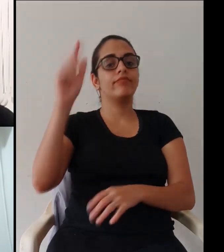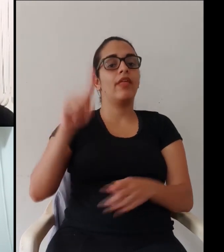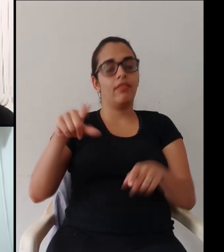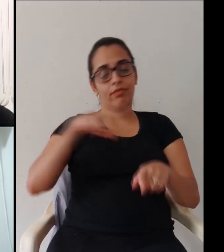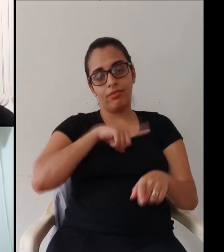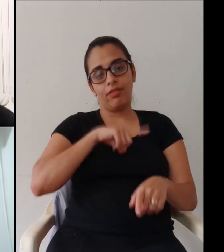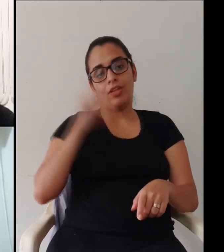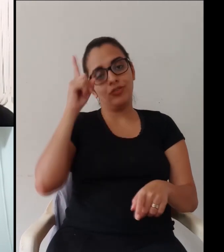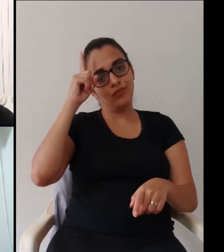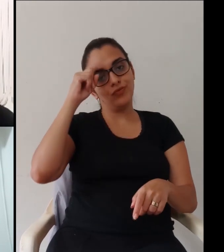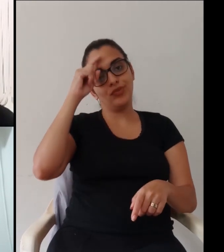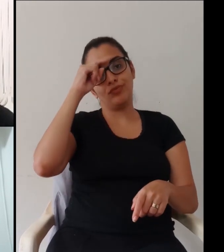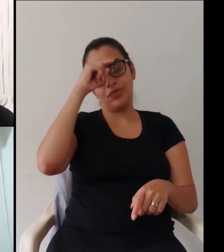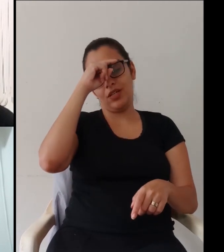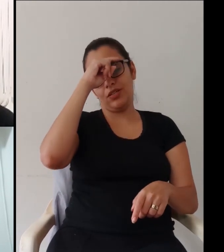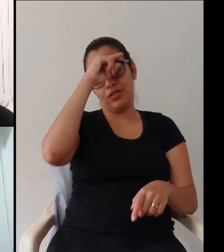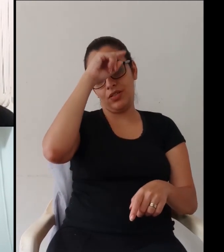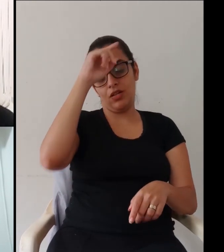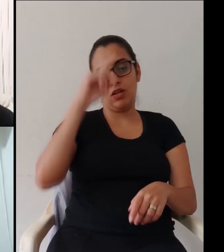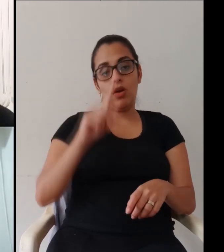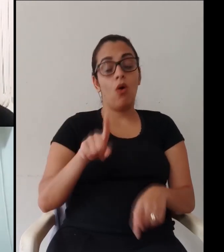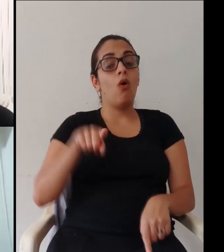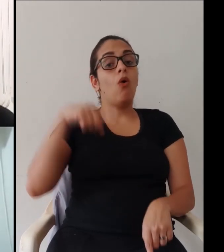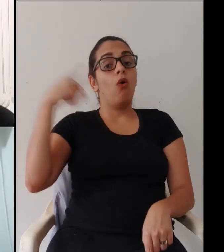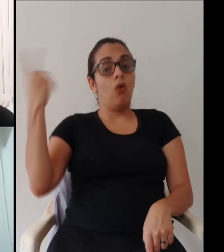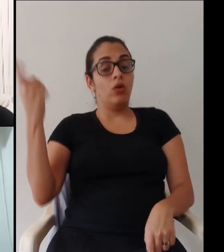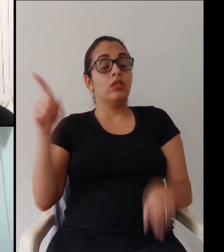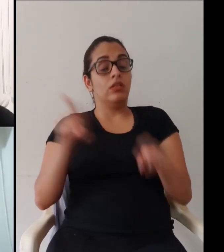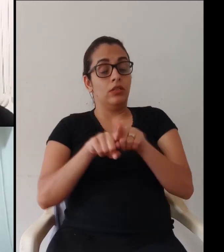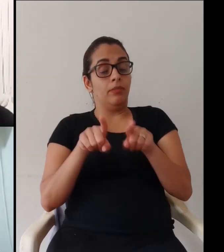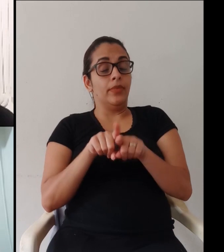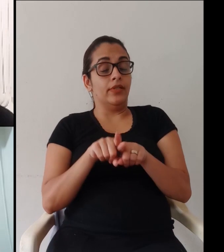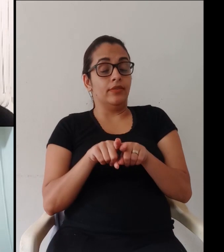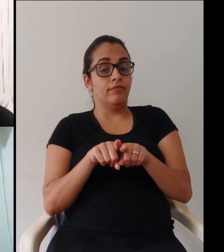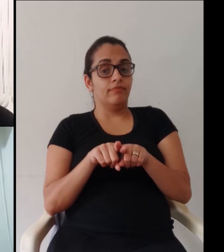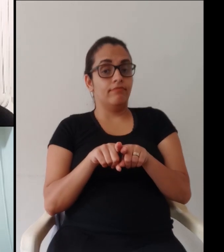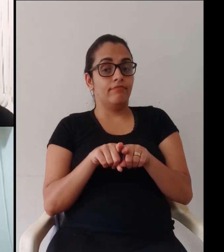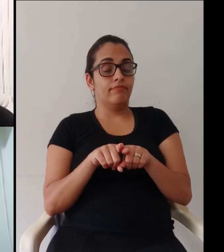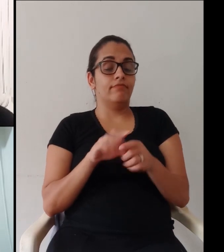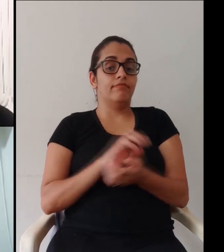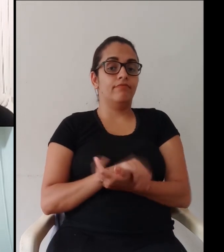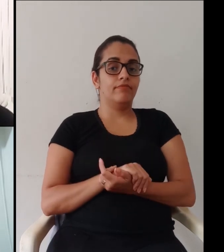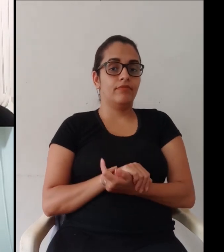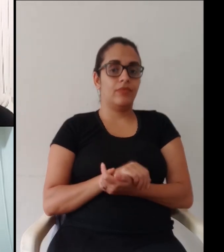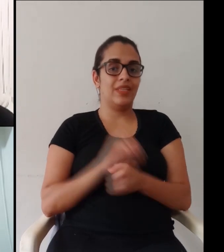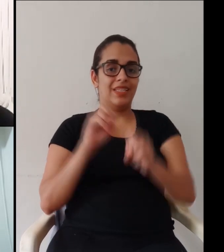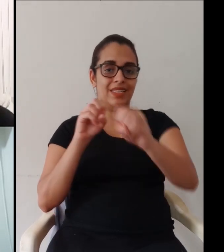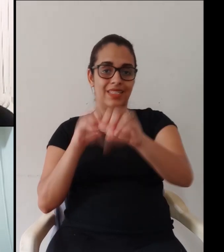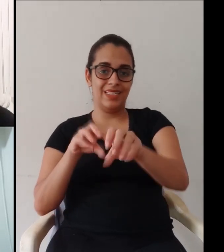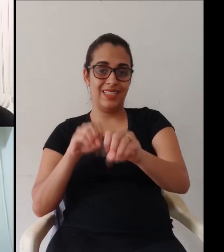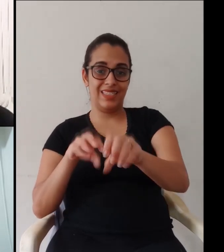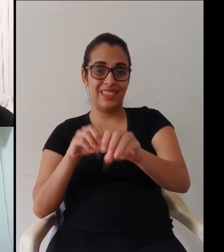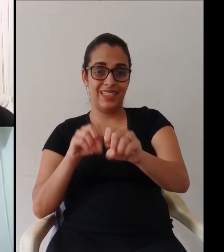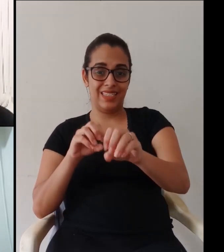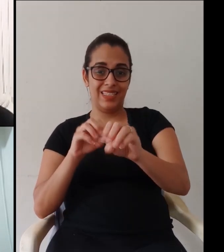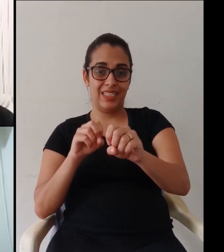online os outros alunos do técnico superior eles têm um pouco mais de dificuldade e